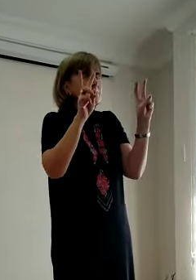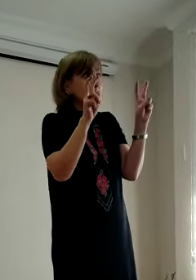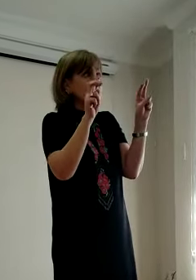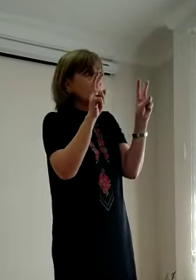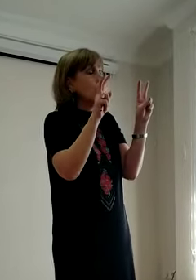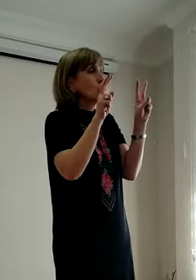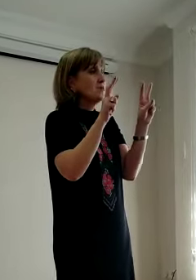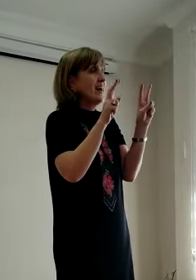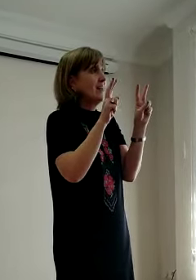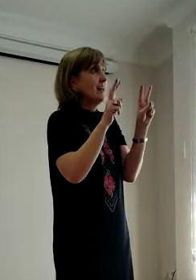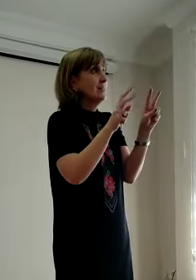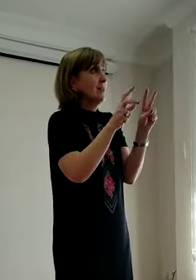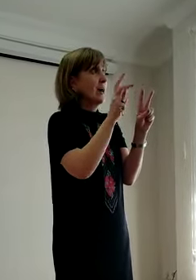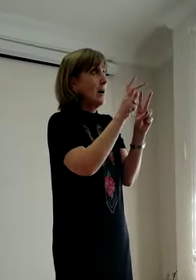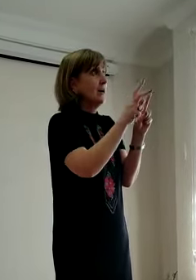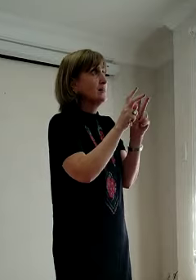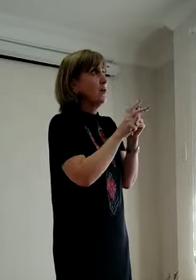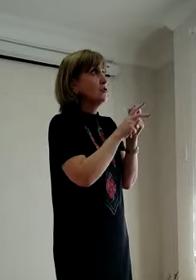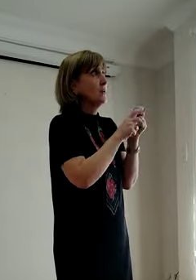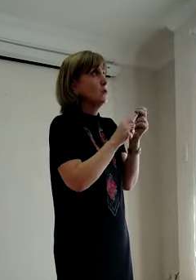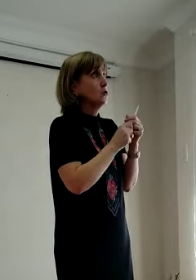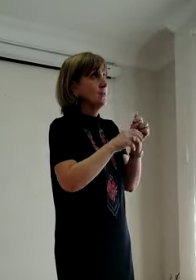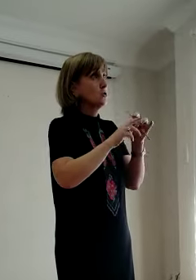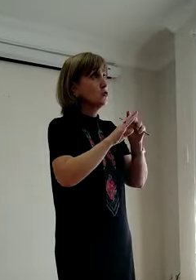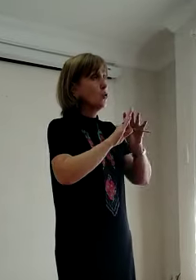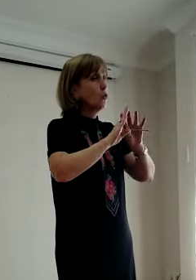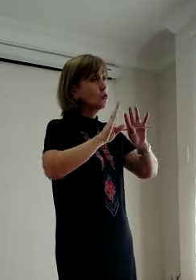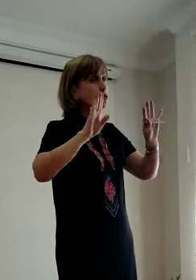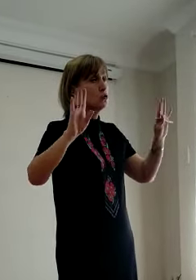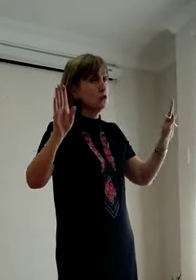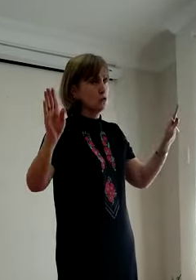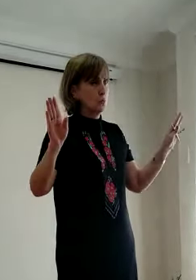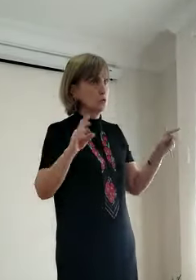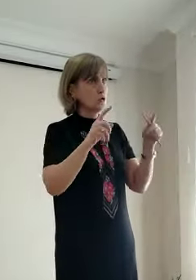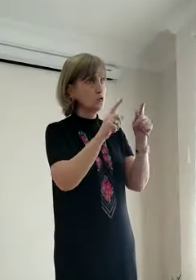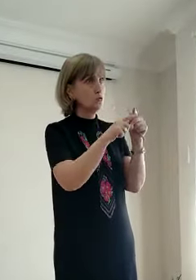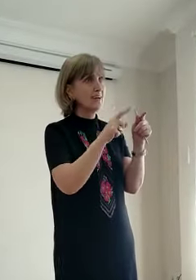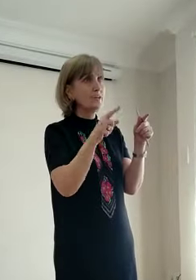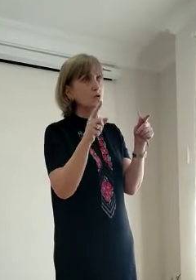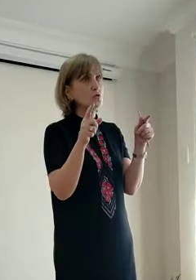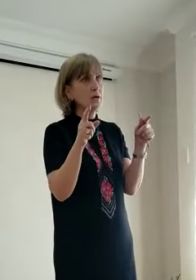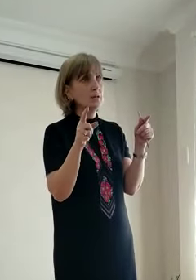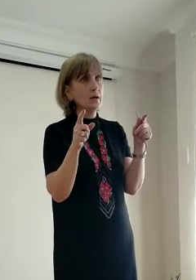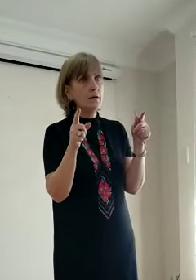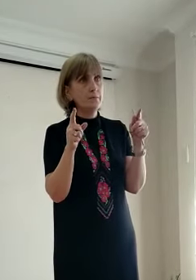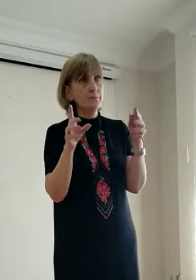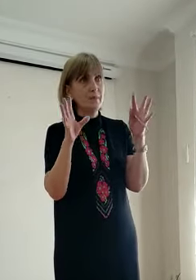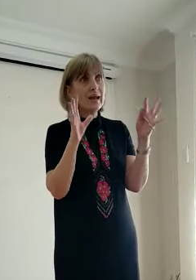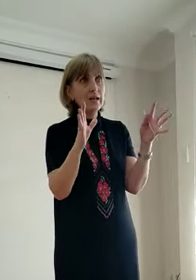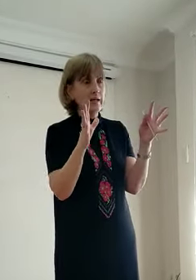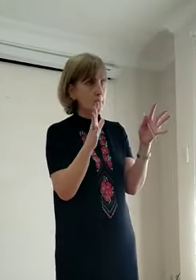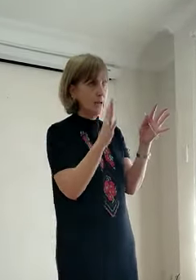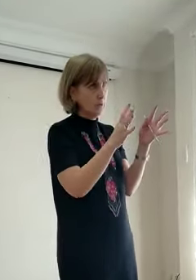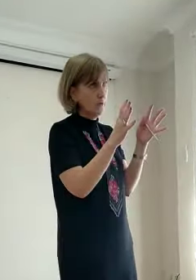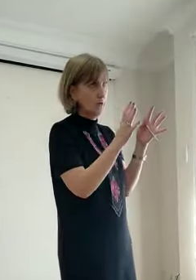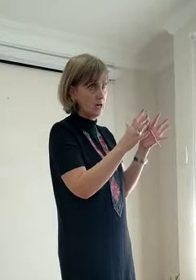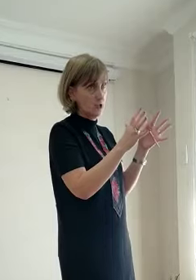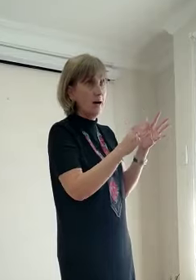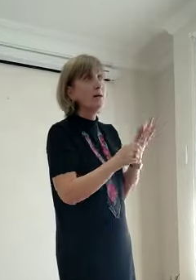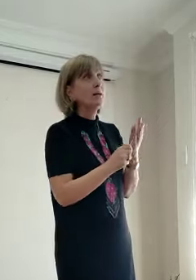Çok güzel eğlendik. Ama ne önemli olan ne? Çok uzun de tutmuyoruz. Çünkü dikkat süre de belli. Belli bir yaşta. Yani